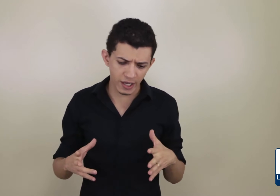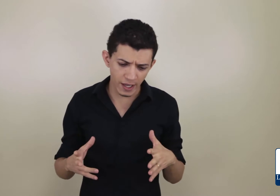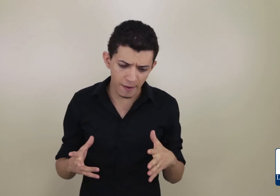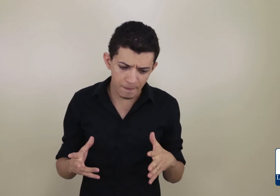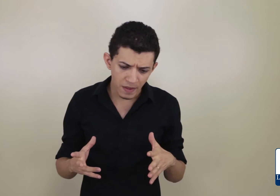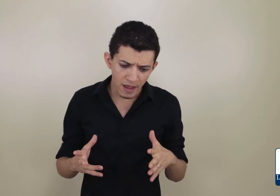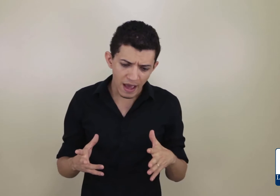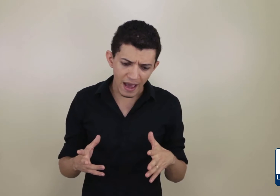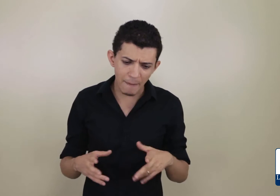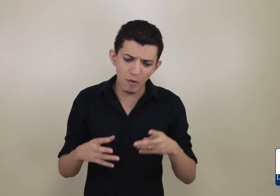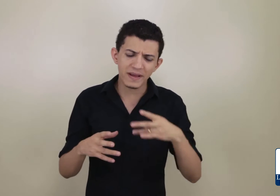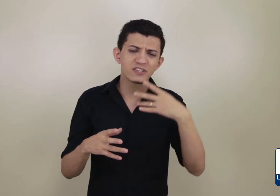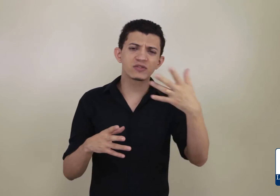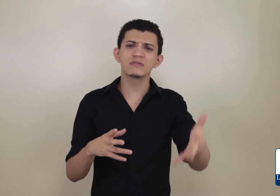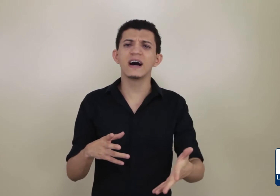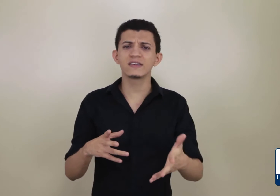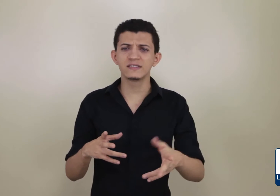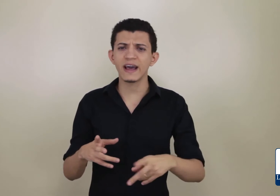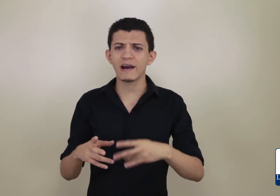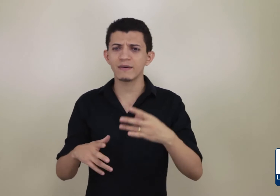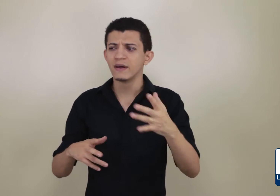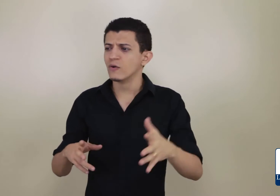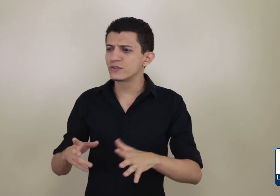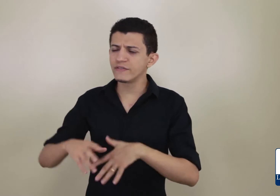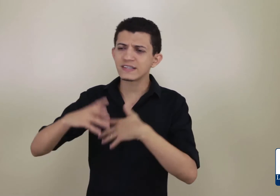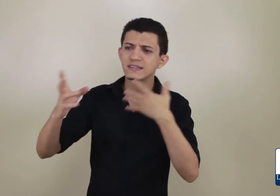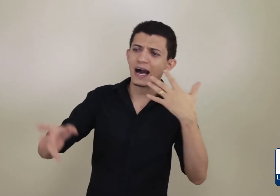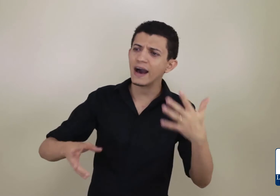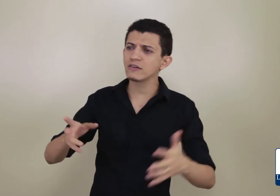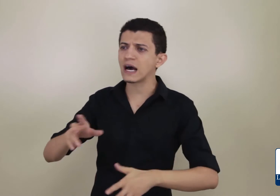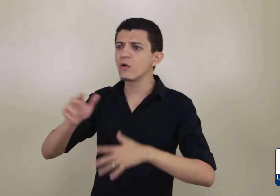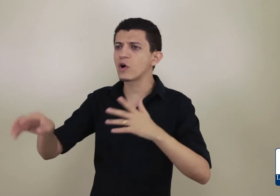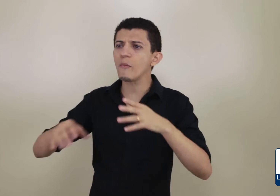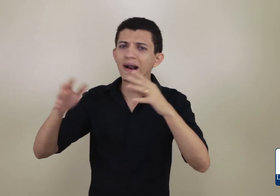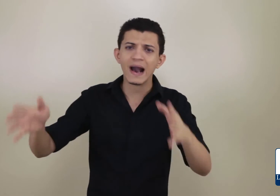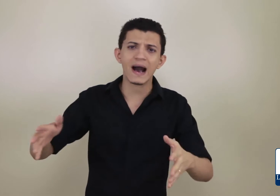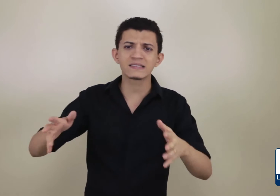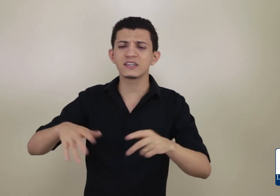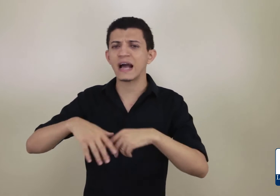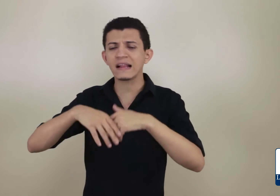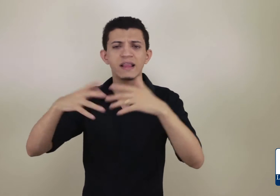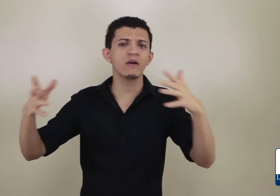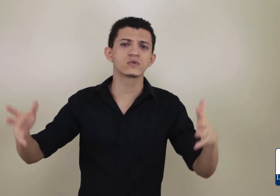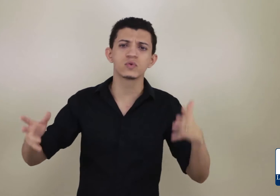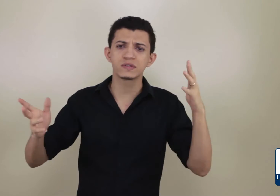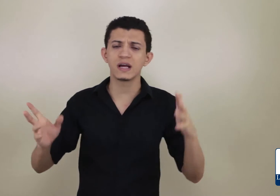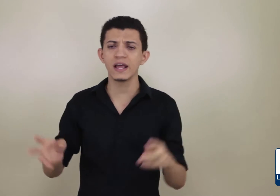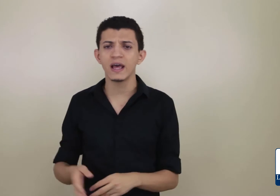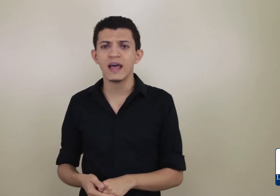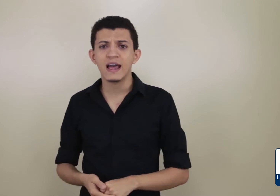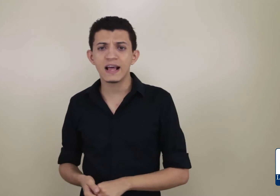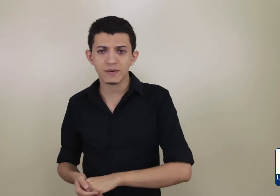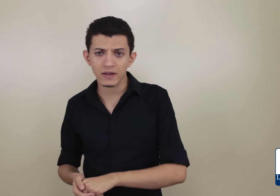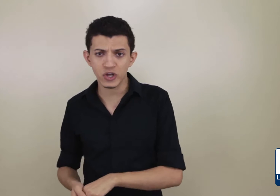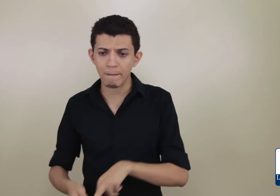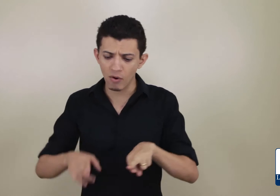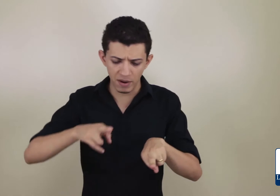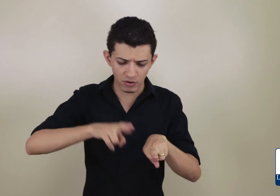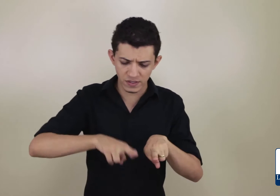república de estudantes. Os universitários alugam uma casa, rateiam os cursos ali, ele é chamado de república. O